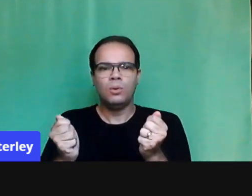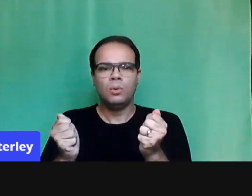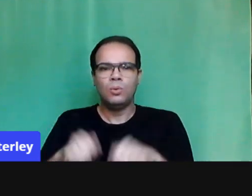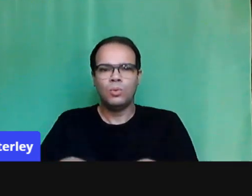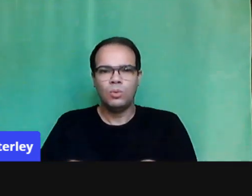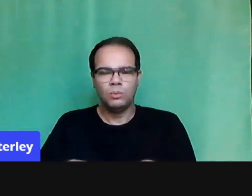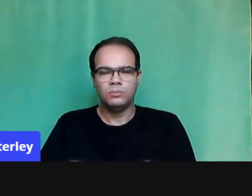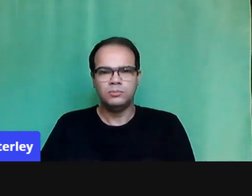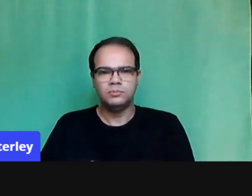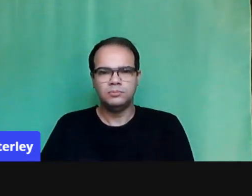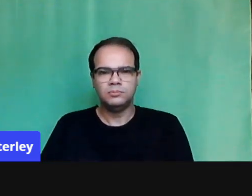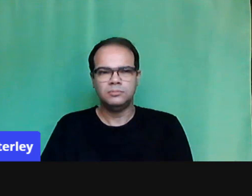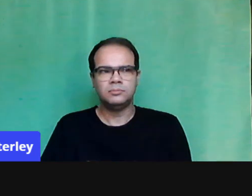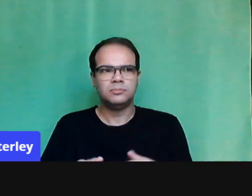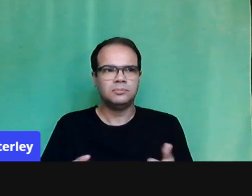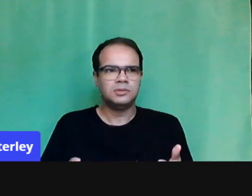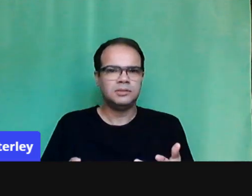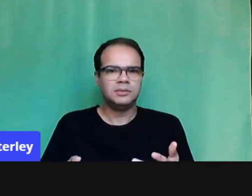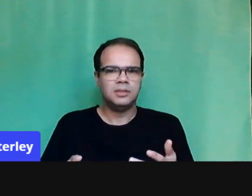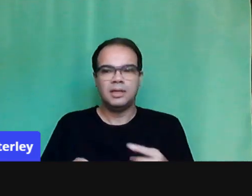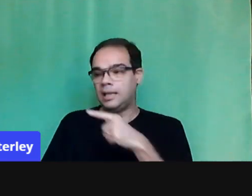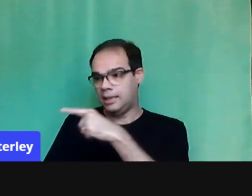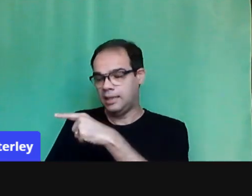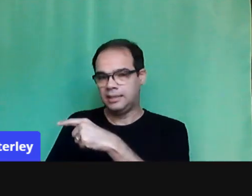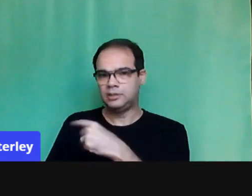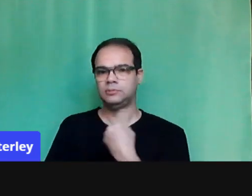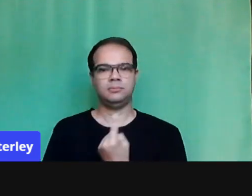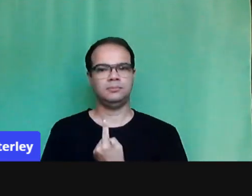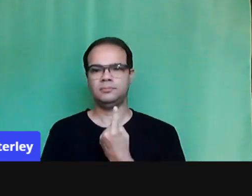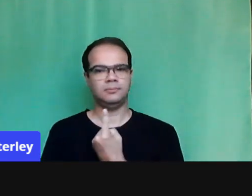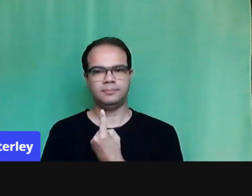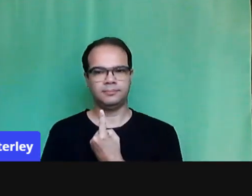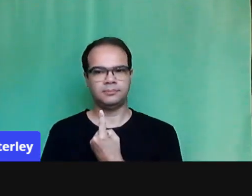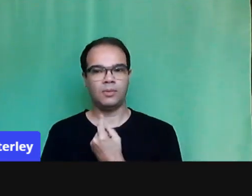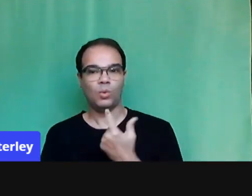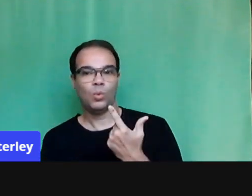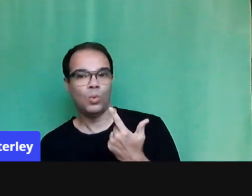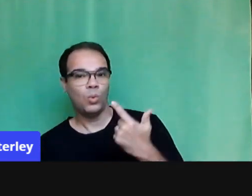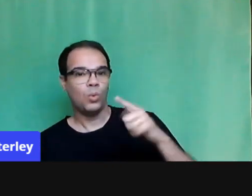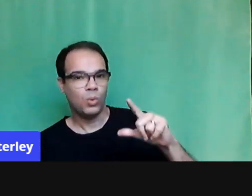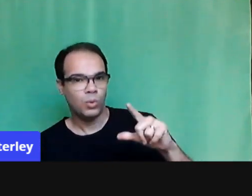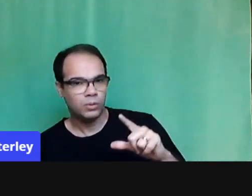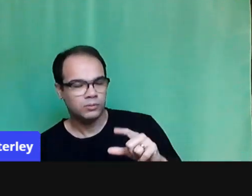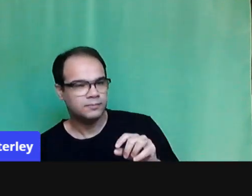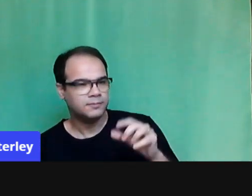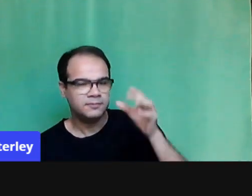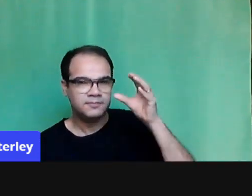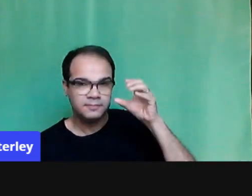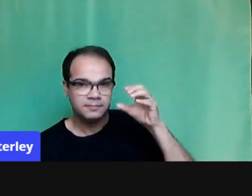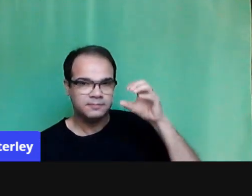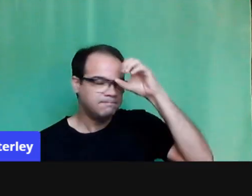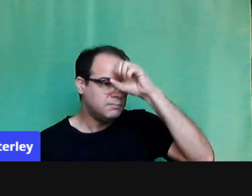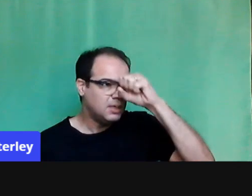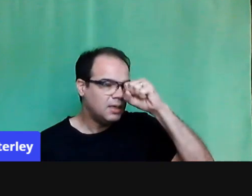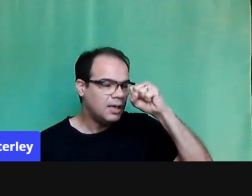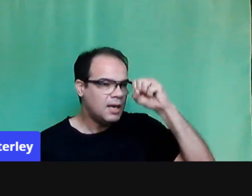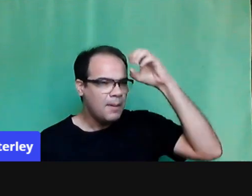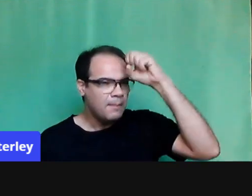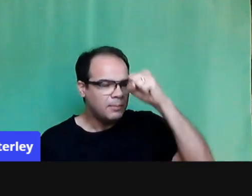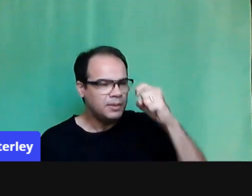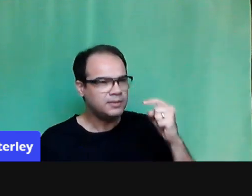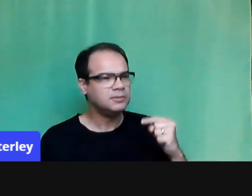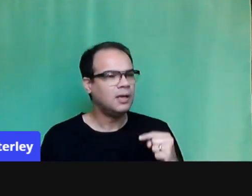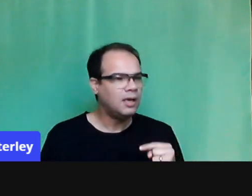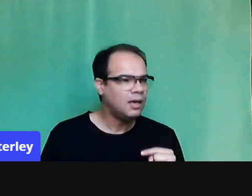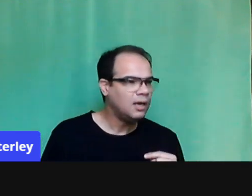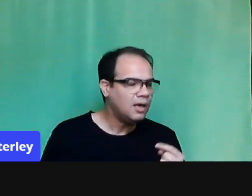com o outro, na verdade, experiências com o outro, né? É com o outro que nós construímos o conhecimento, né?